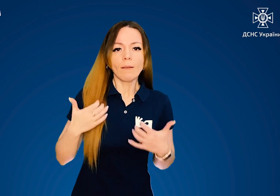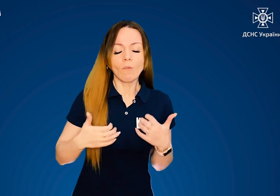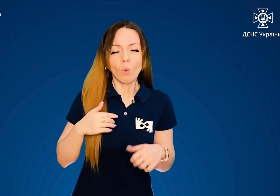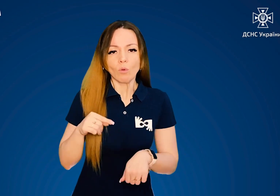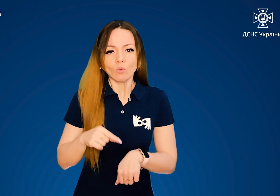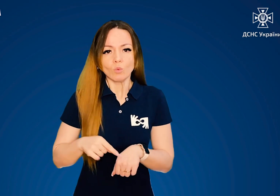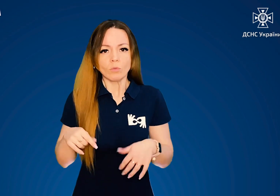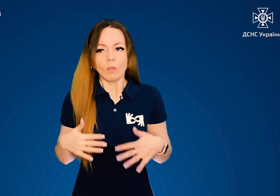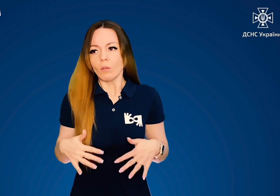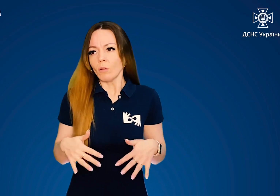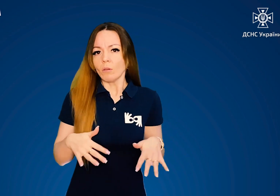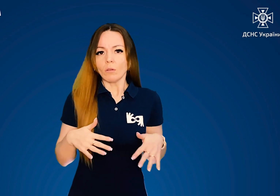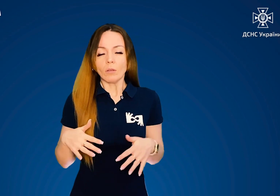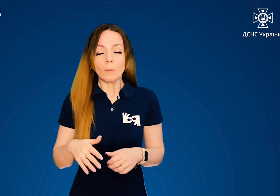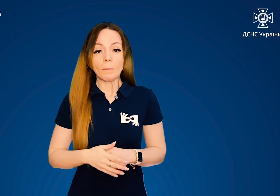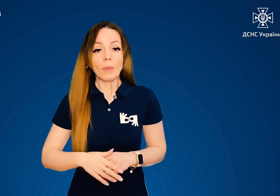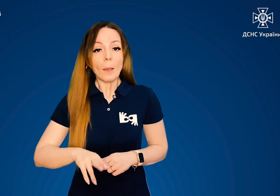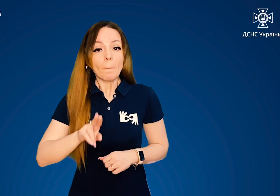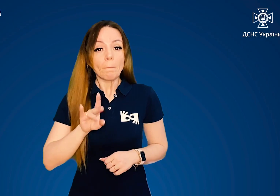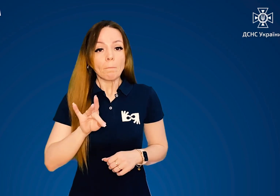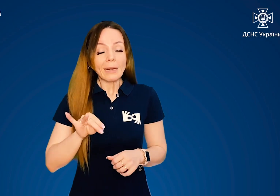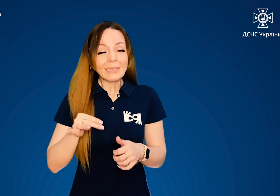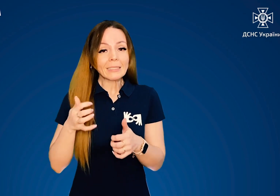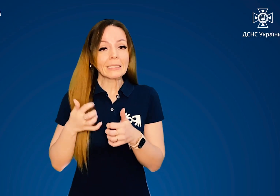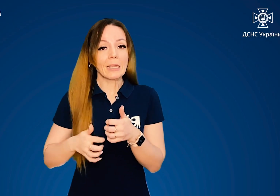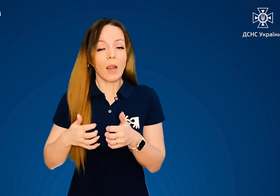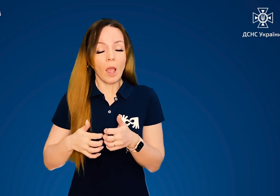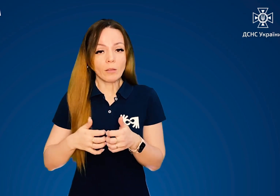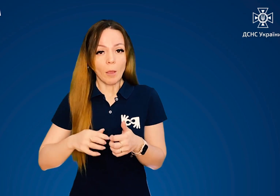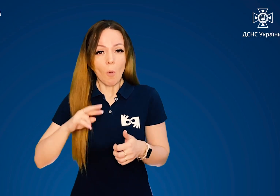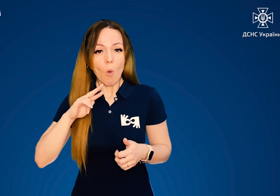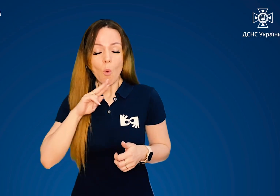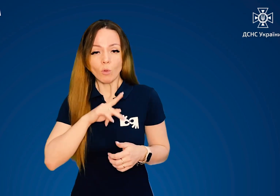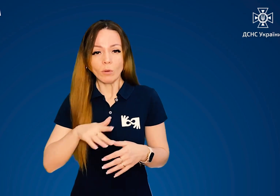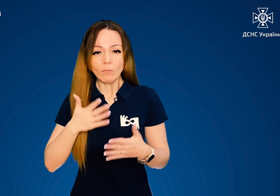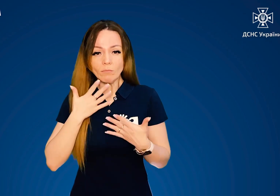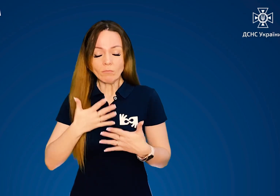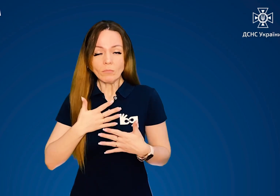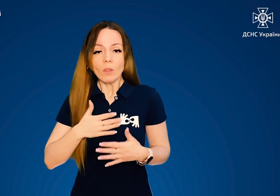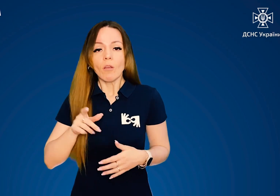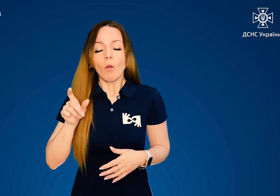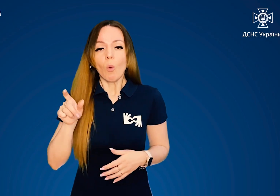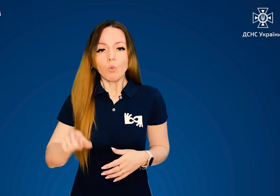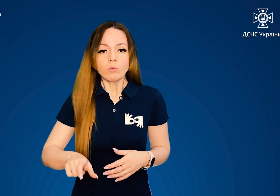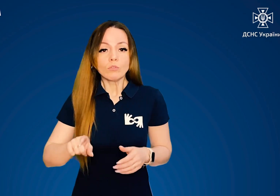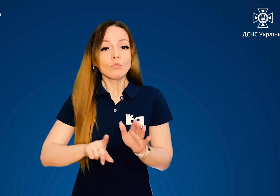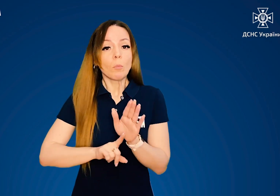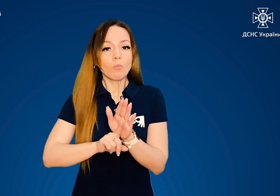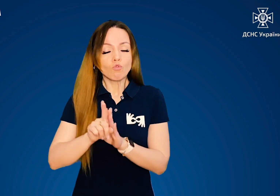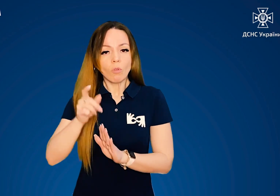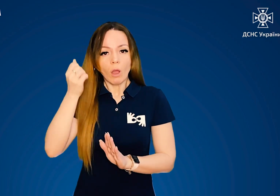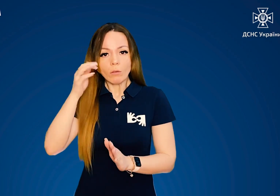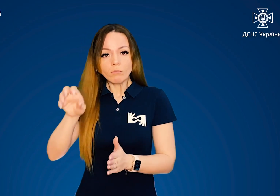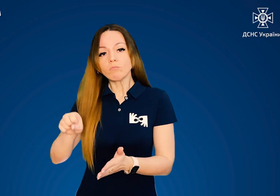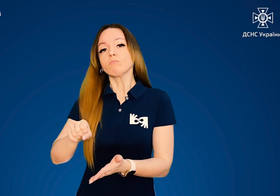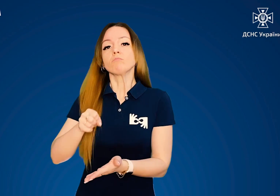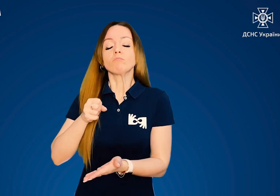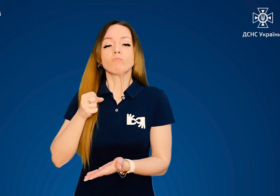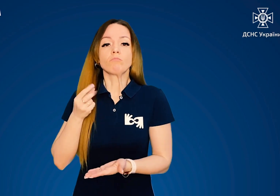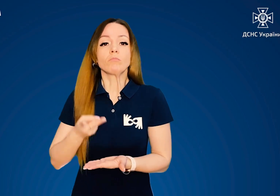почуття страху. При середньому ступені утруєння людина спочатку втрачає свідомість,